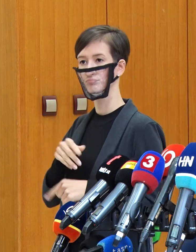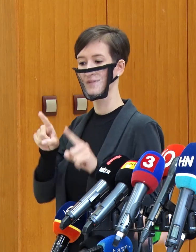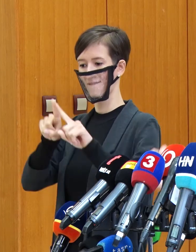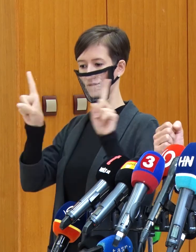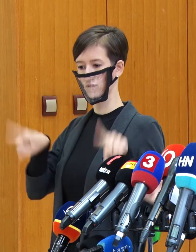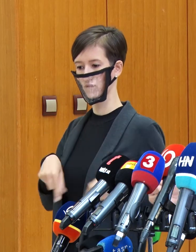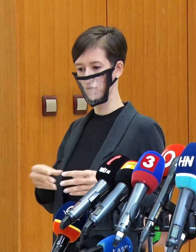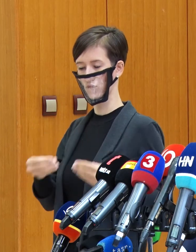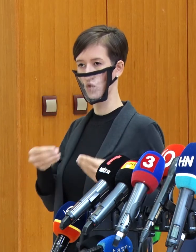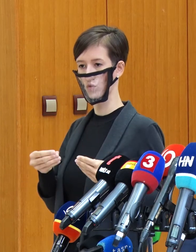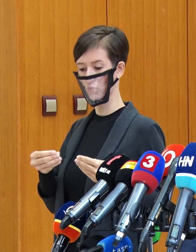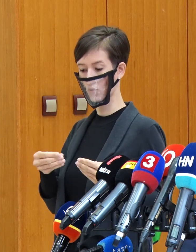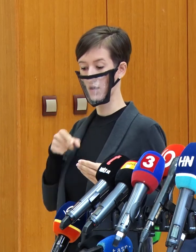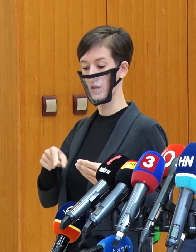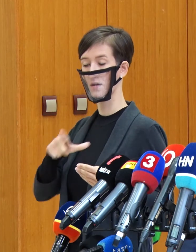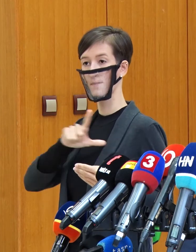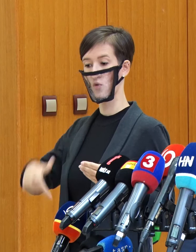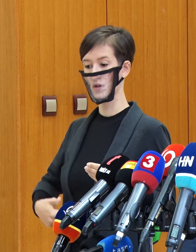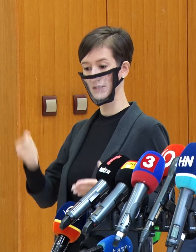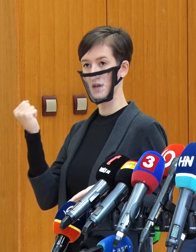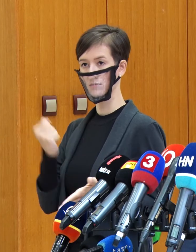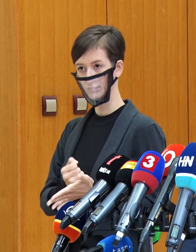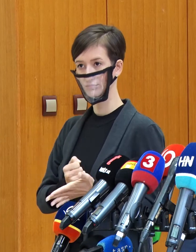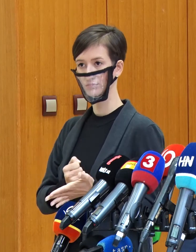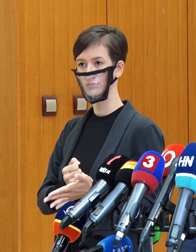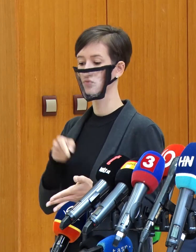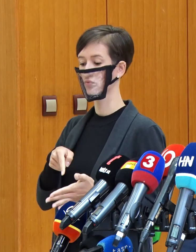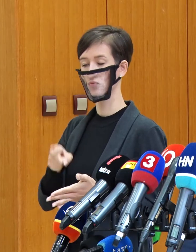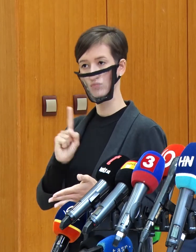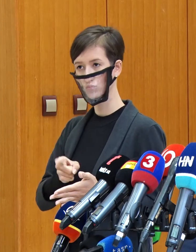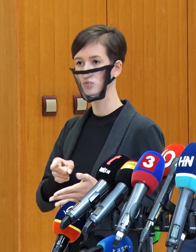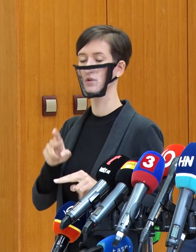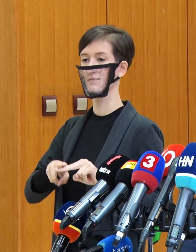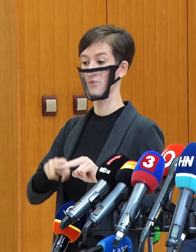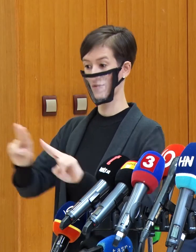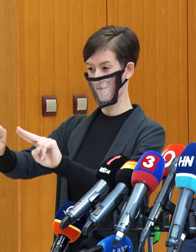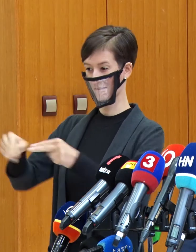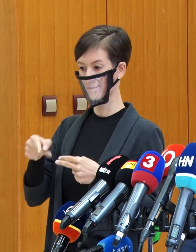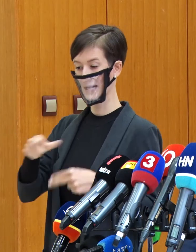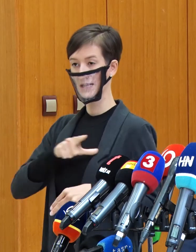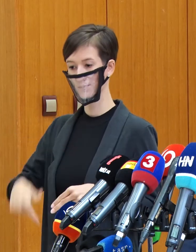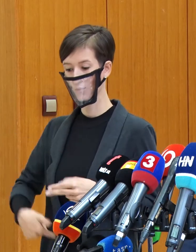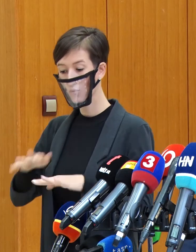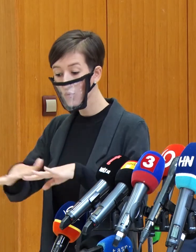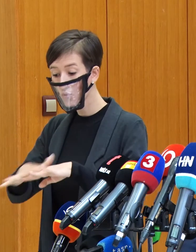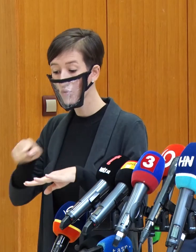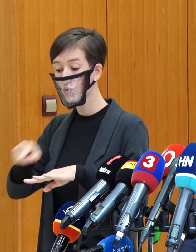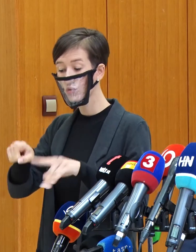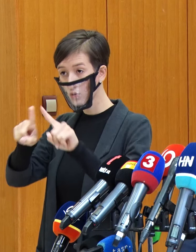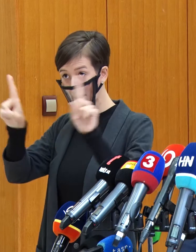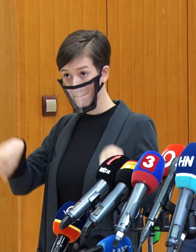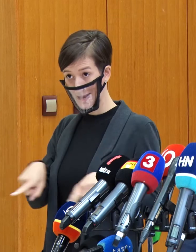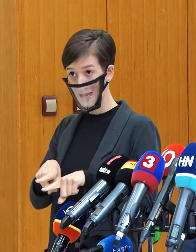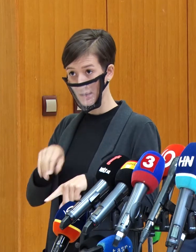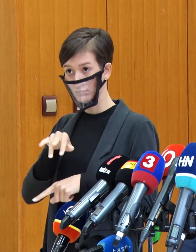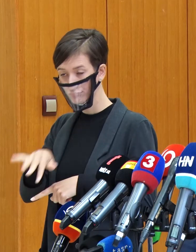potom opečiatkujú policajti a tak sa kontroluje pri návrate, či je dodržaná 48 hodinová lehota. Čiže občania,